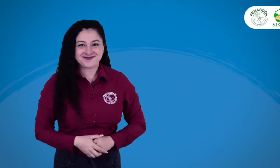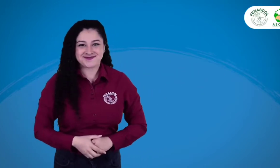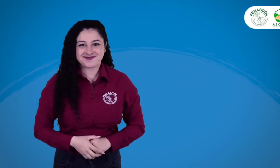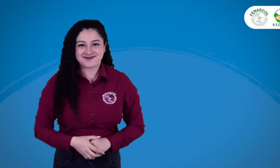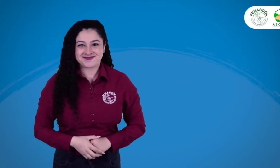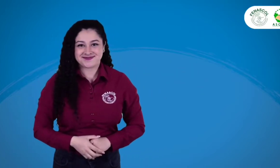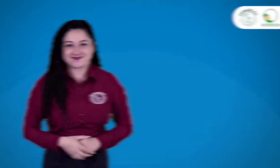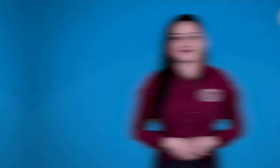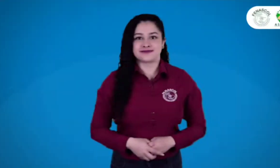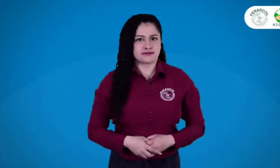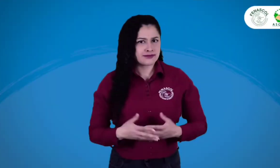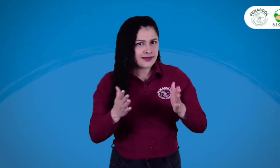virtual.